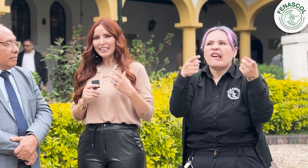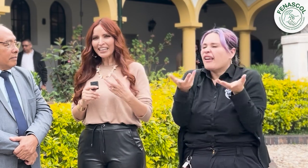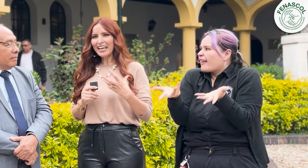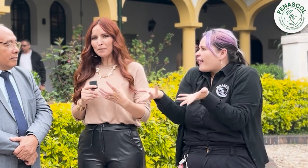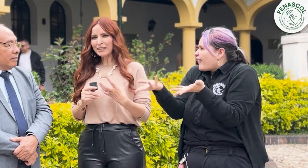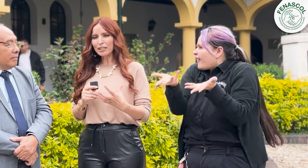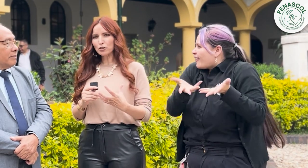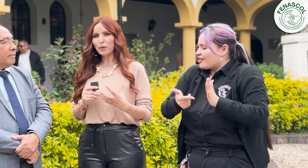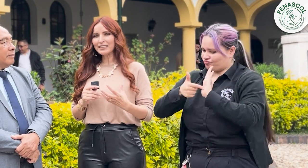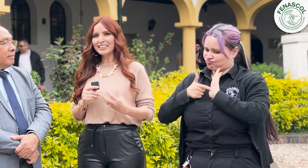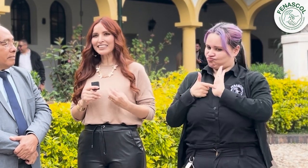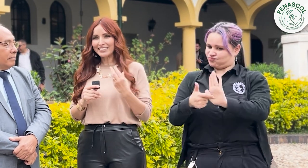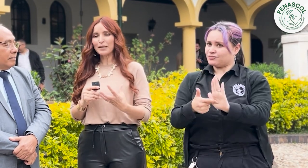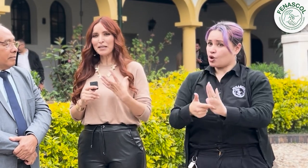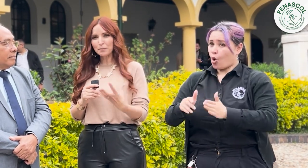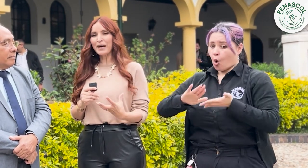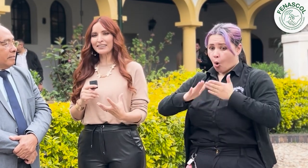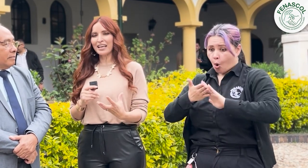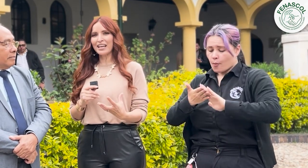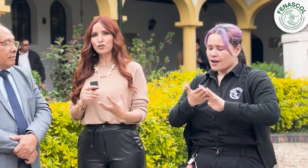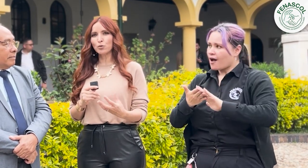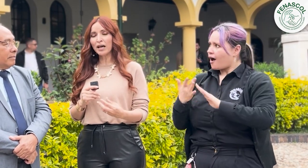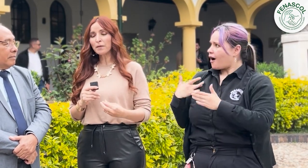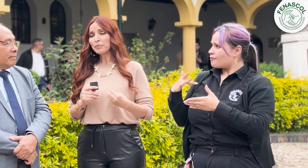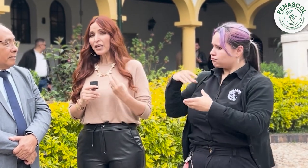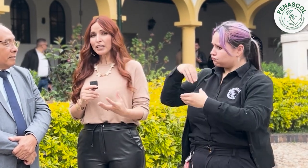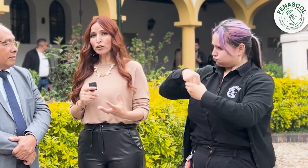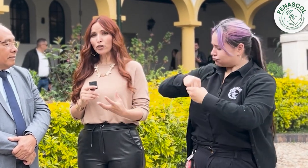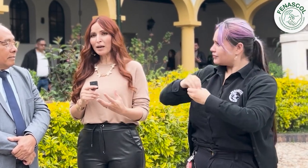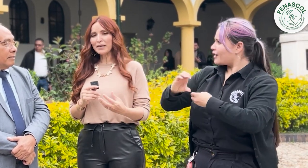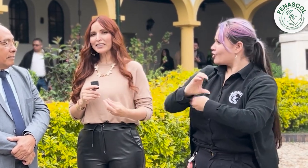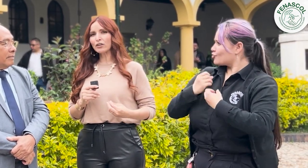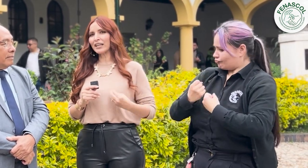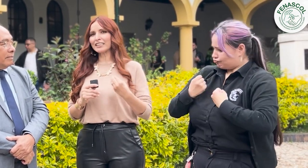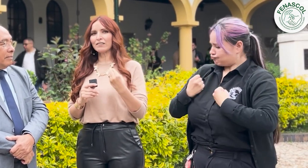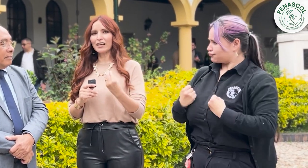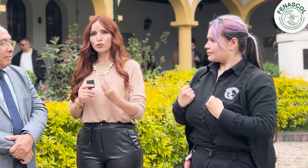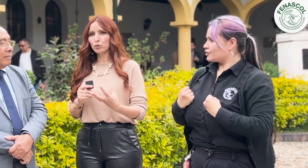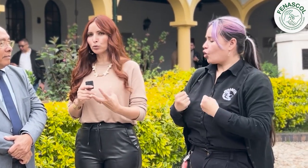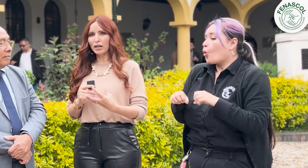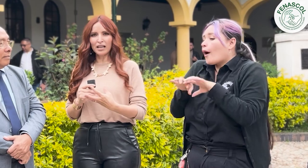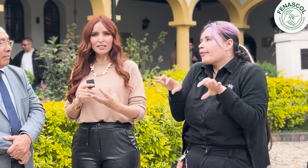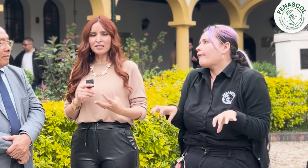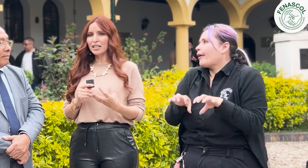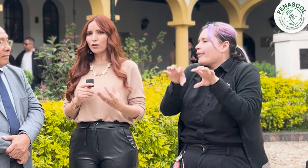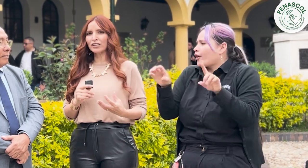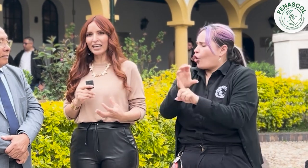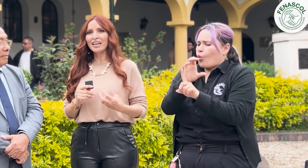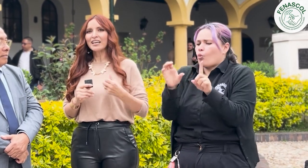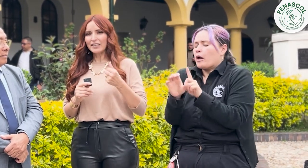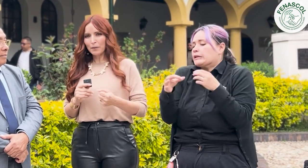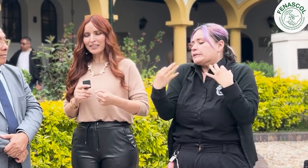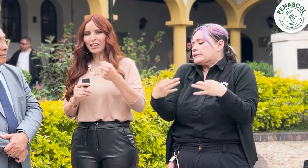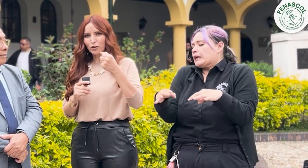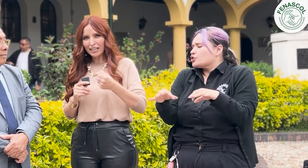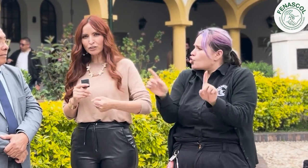realmente ellos puedan sentirse más parte de la ciudad y no solamente con actividades culturales, sino que de verdad con acciones